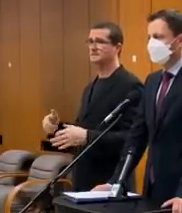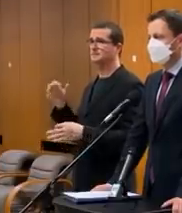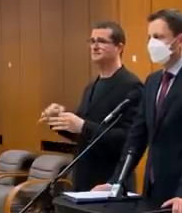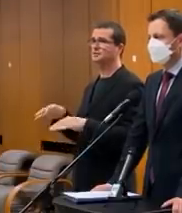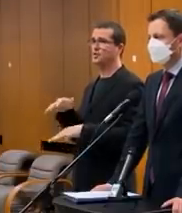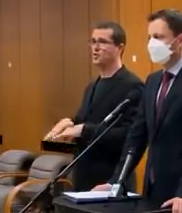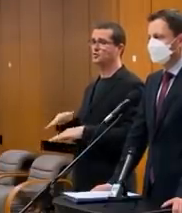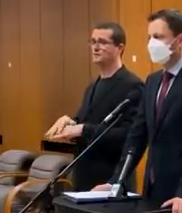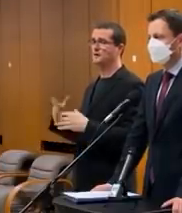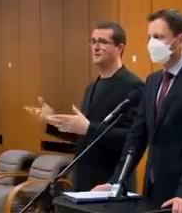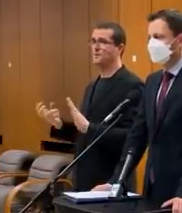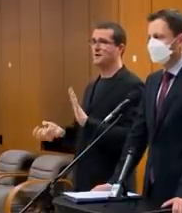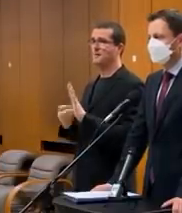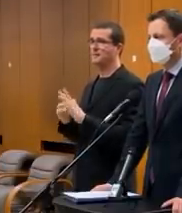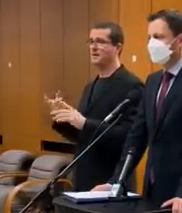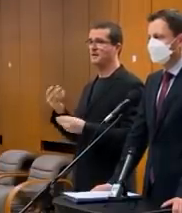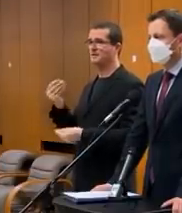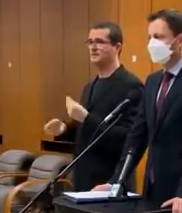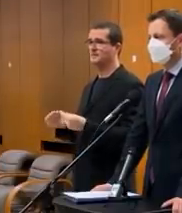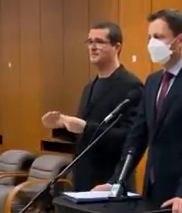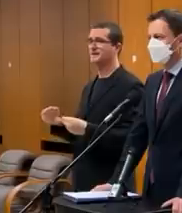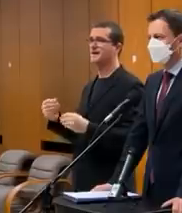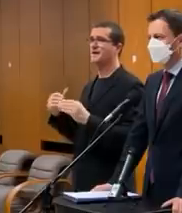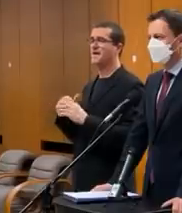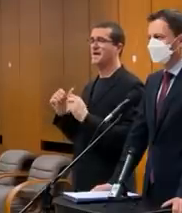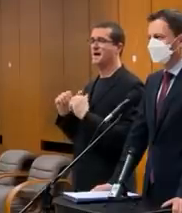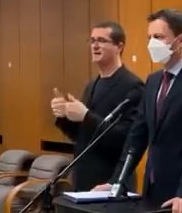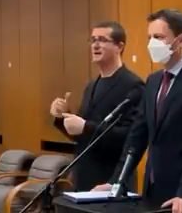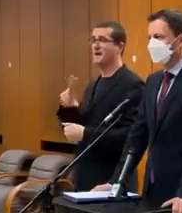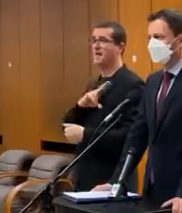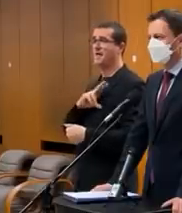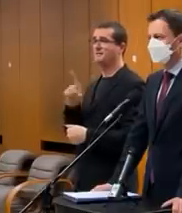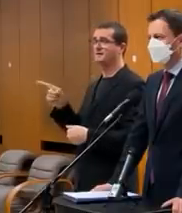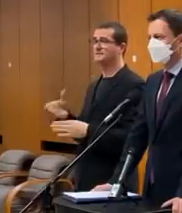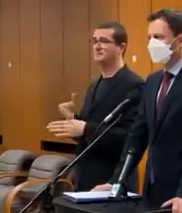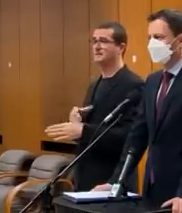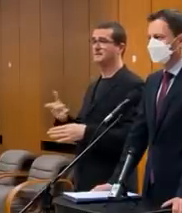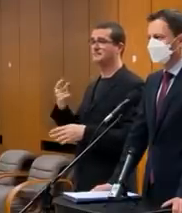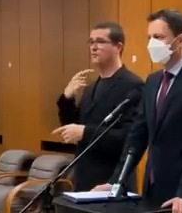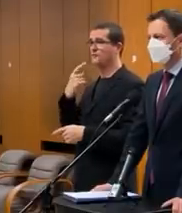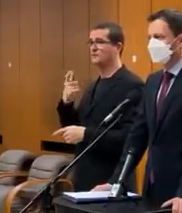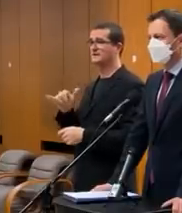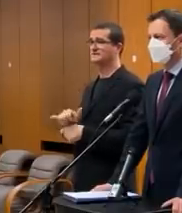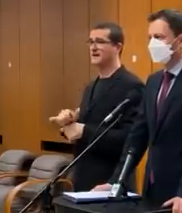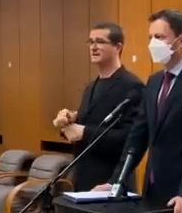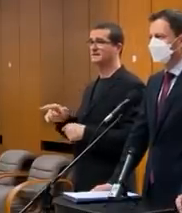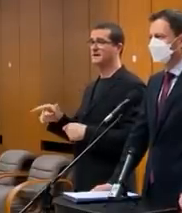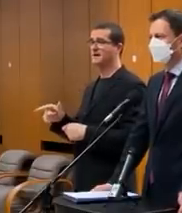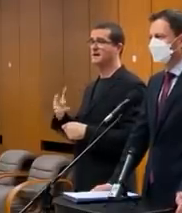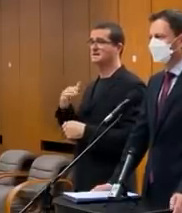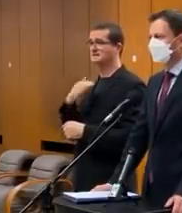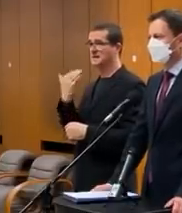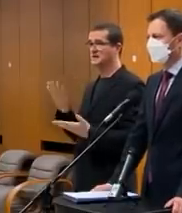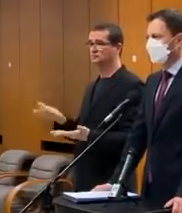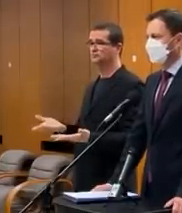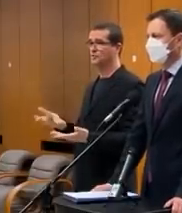kontrola po prípade zavedenia aplikácií, ako je napríklad Ekarantena. Ministr Lenversky sa pred malou chvíľou zveril, že zatiaľ operejšie opatrenia. Stačia,